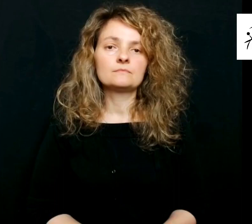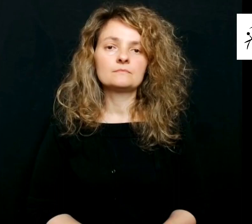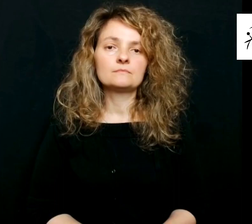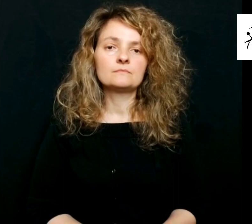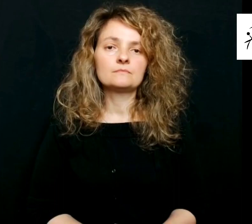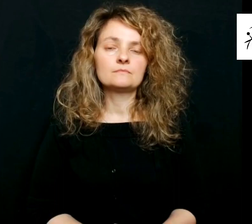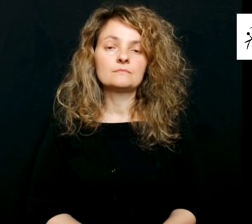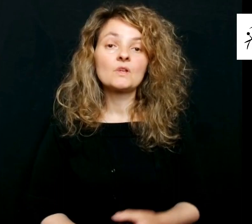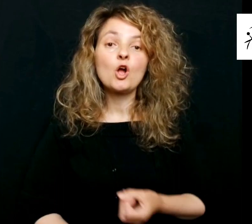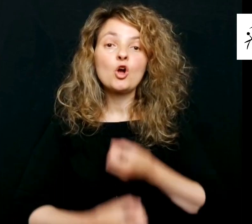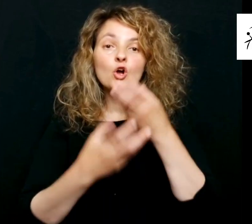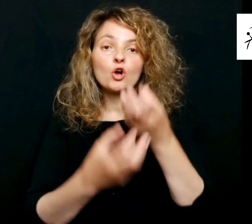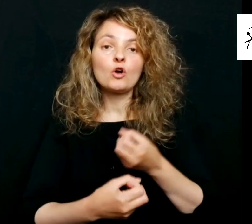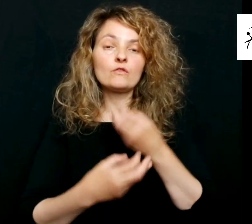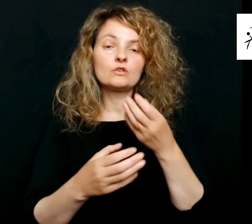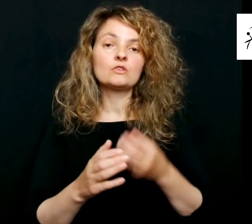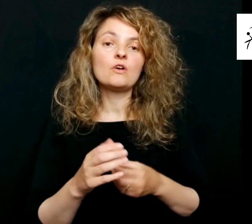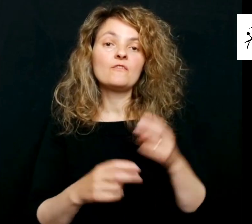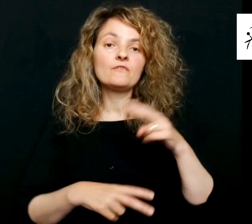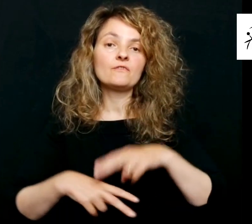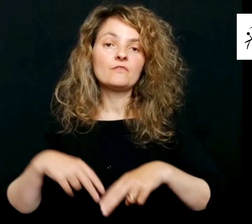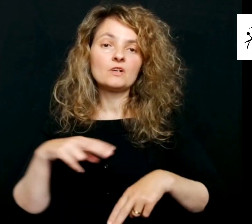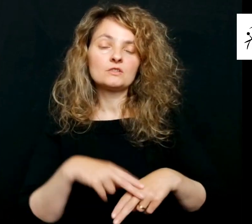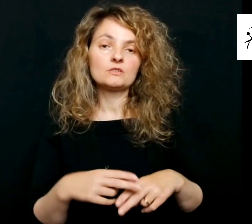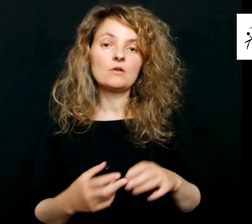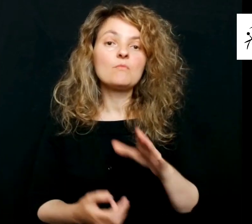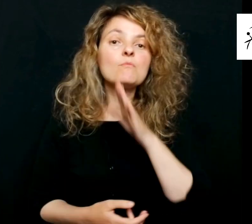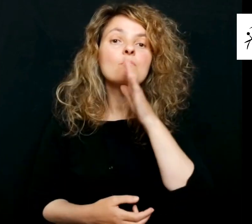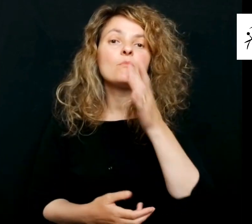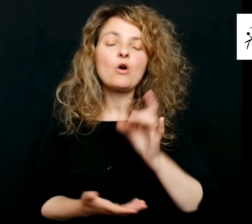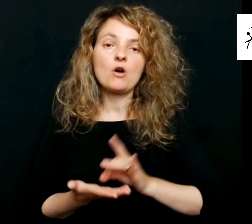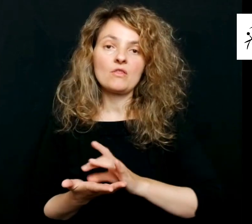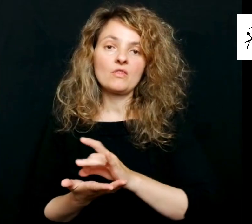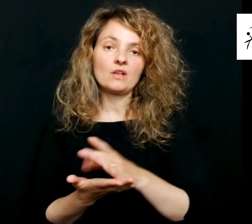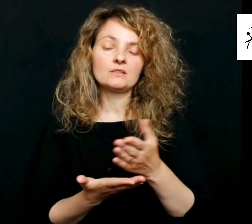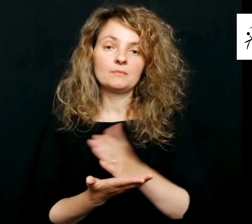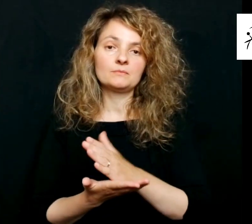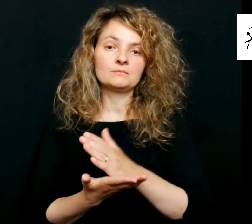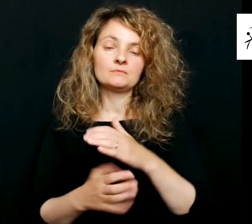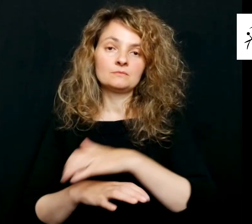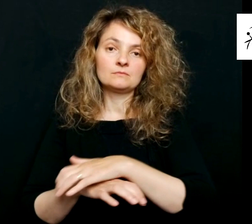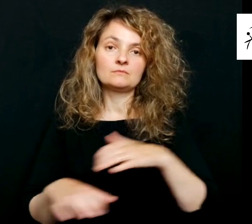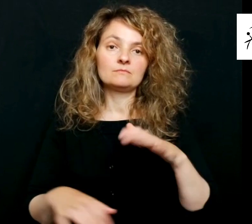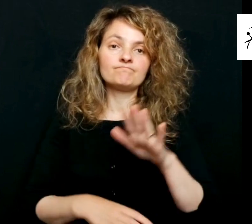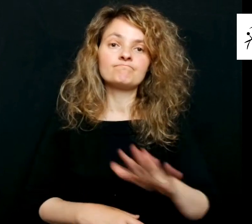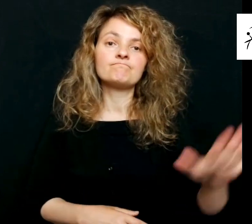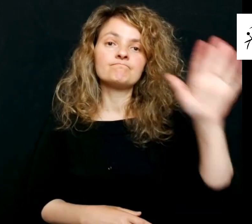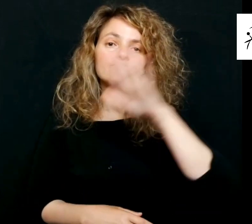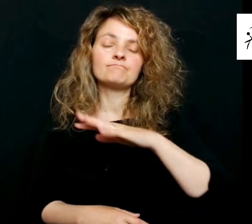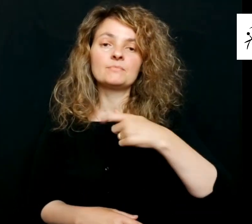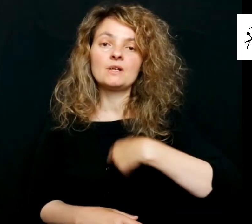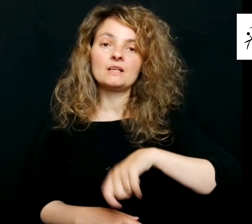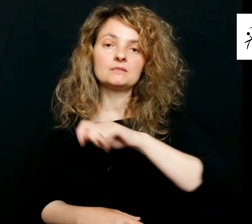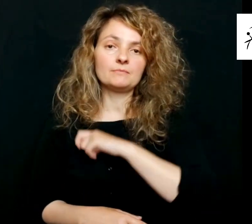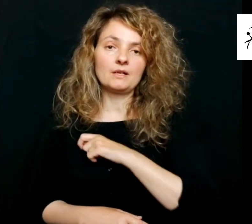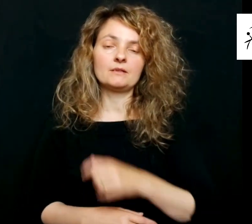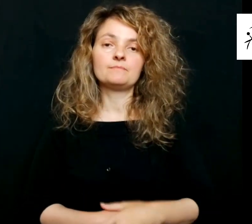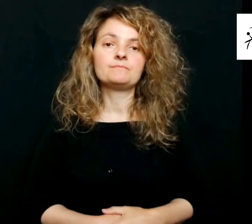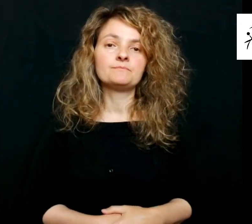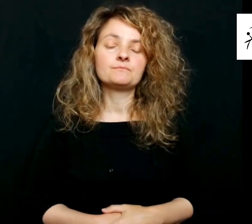Comunicado de la FESOCE ante el cese masivo de mediadoras en el Estado Español La Federación